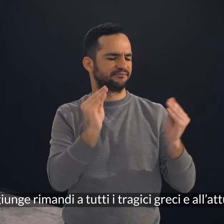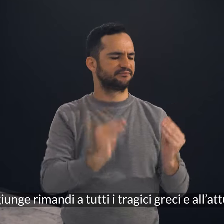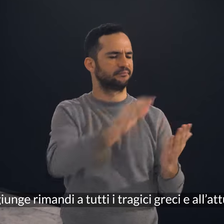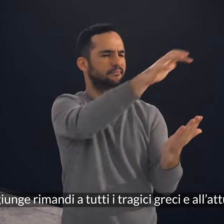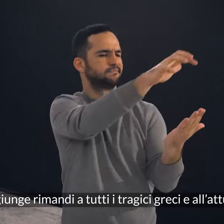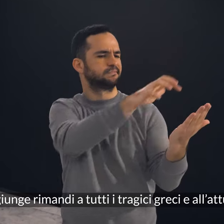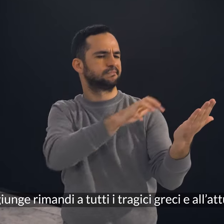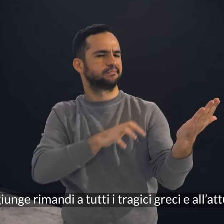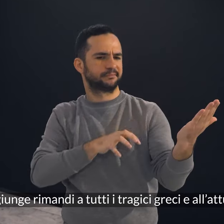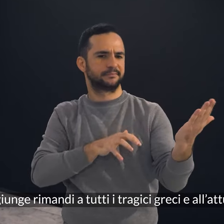'attualità.